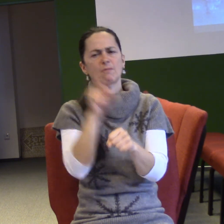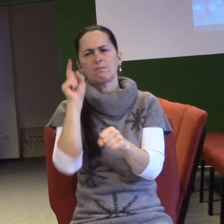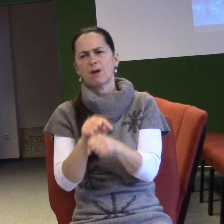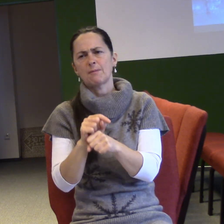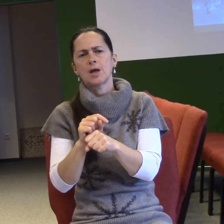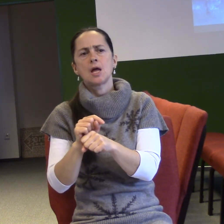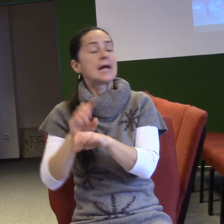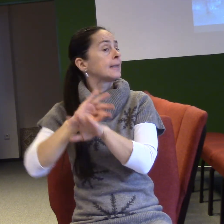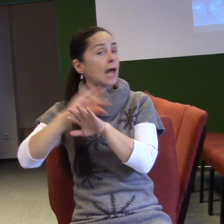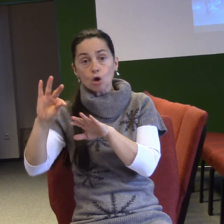nepřijetí.